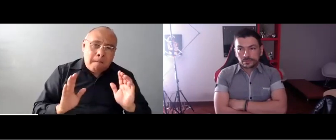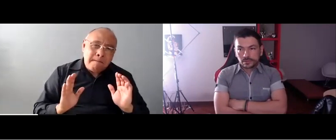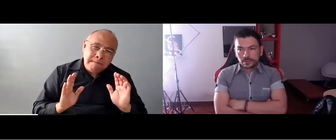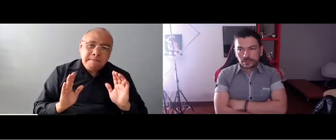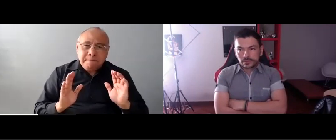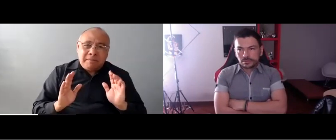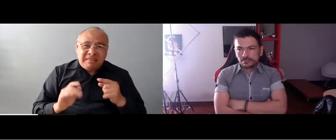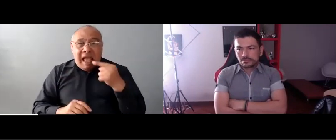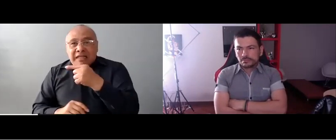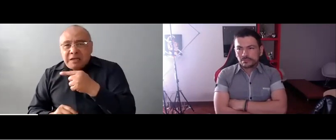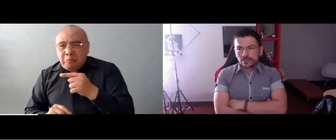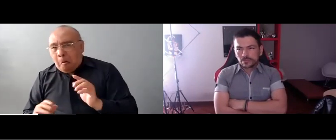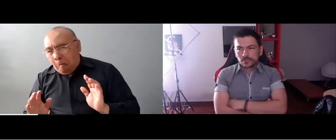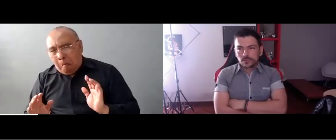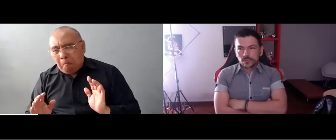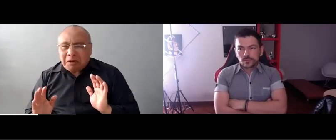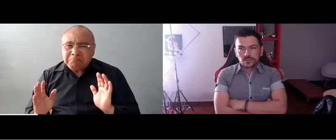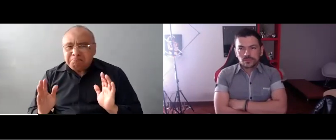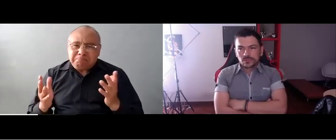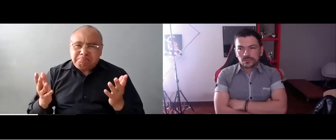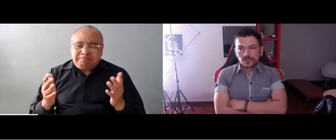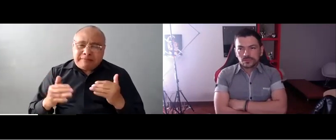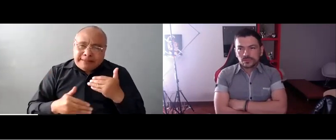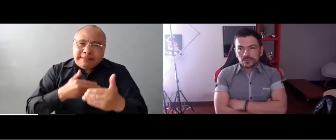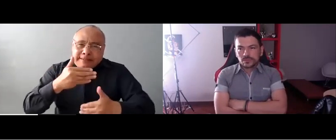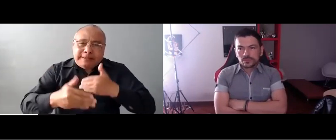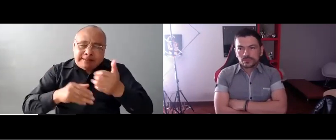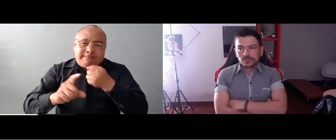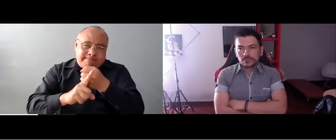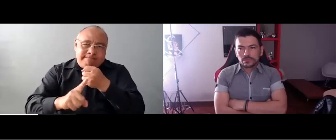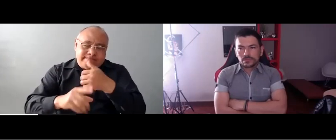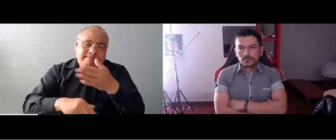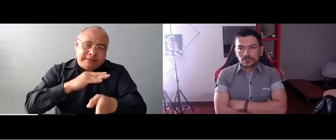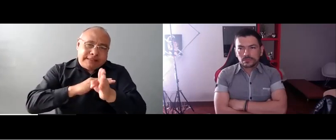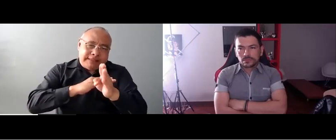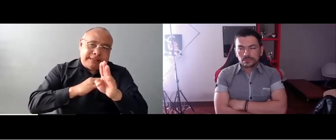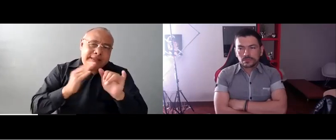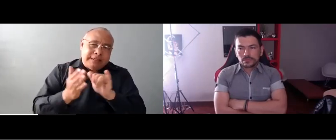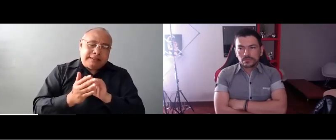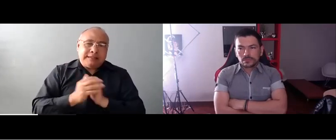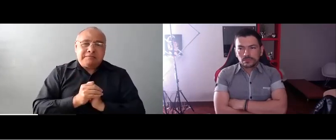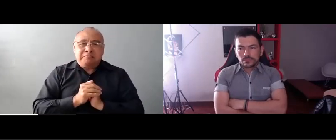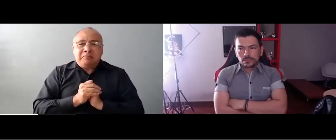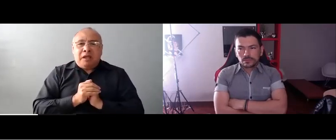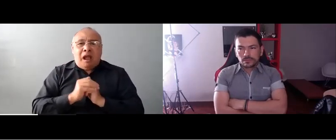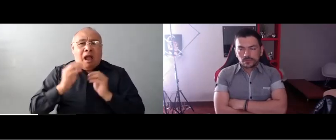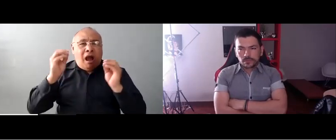logramos ciertos acuerdos. Hay aspectos que no podríamos llamar del todo positivos ni tampoco del todo